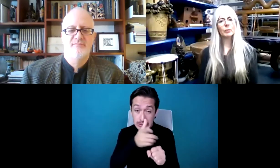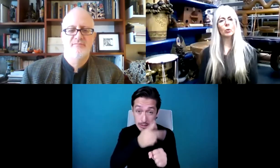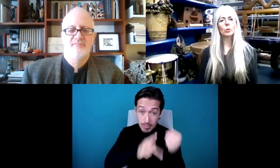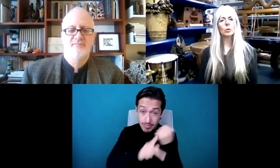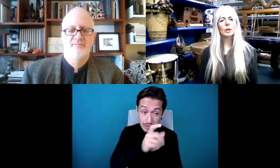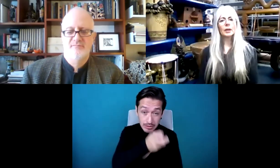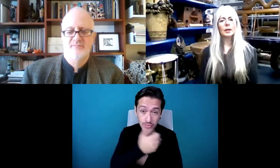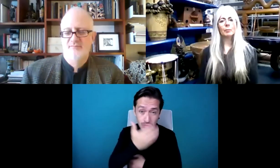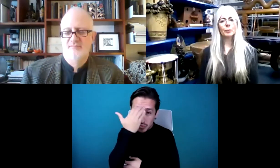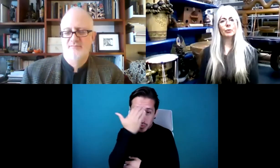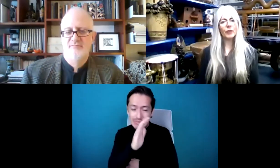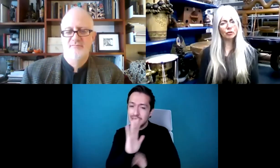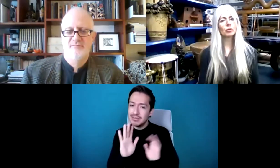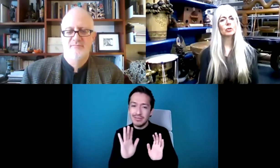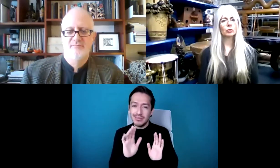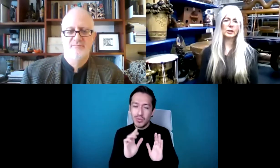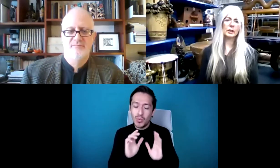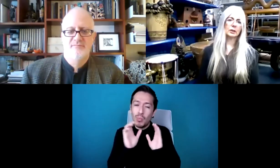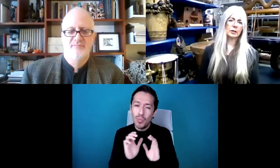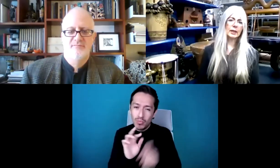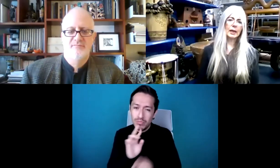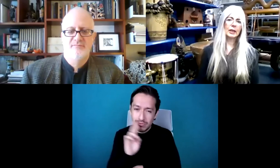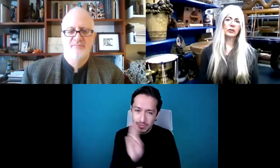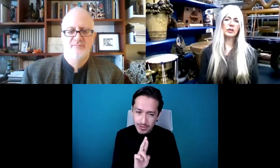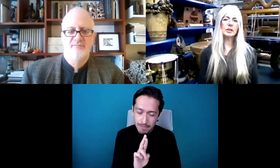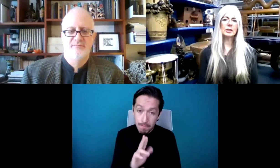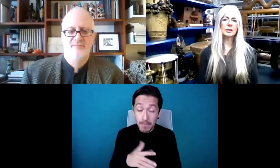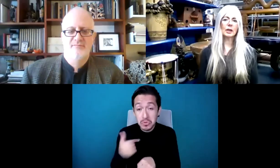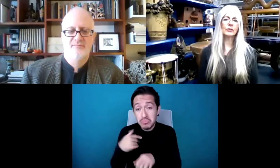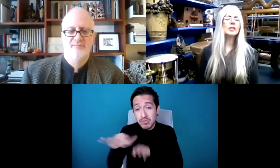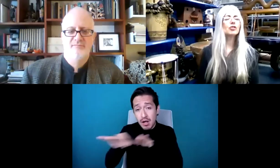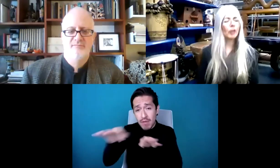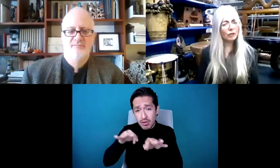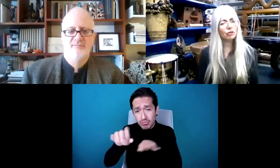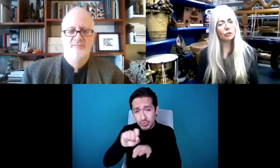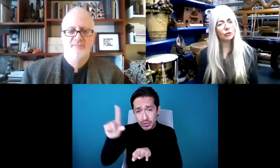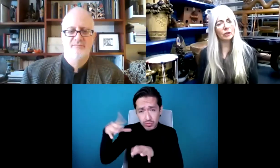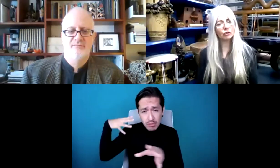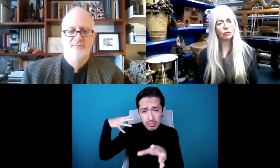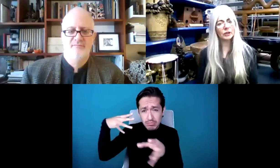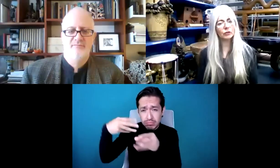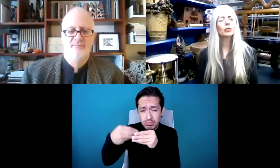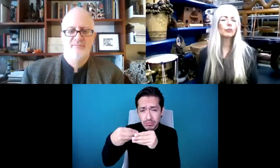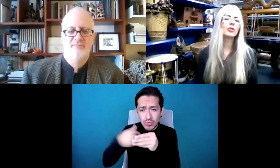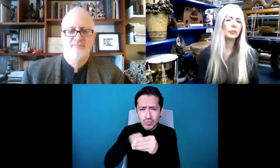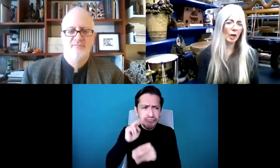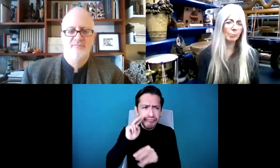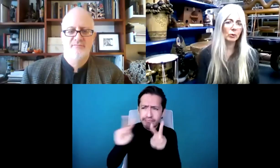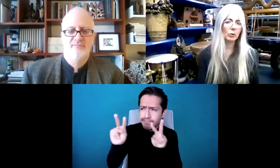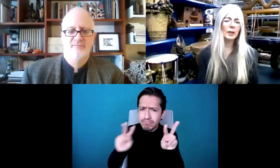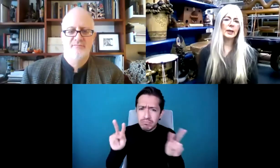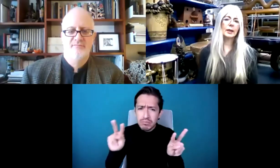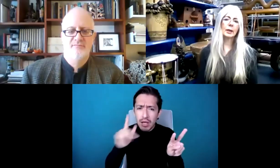porque en mi carrera profesional he visto cambios